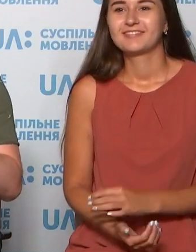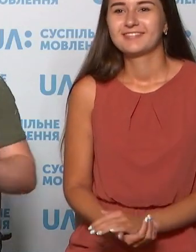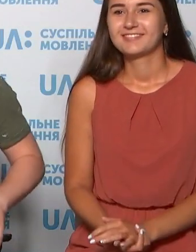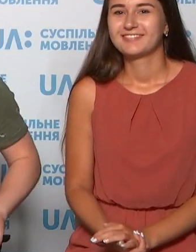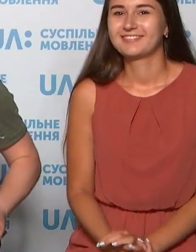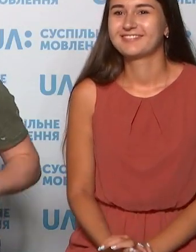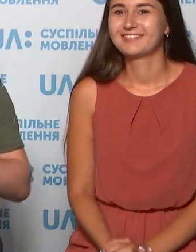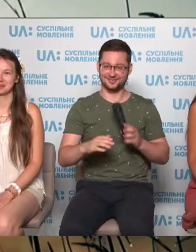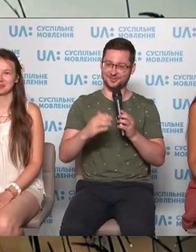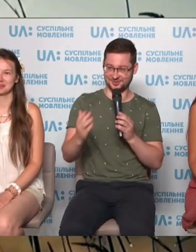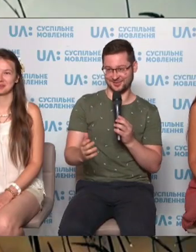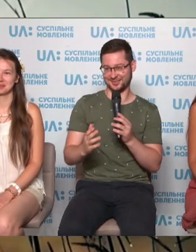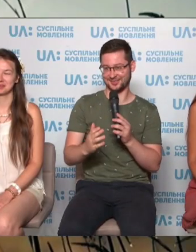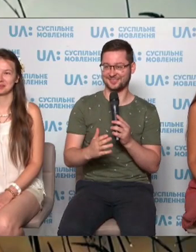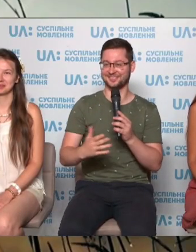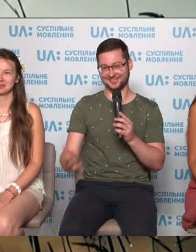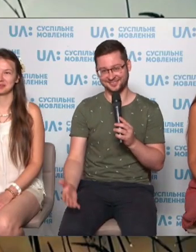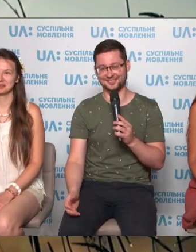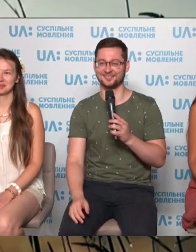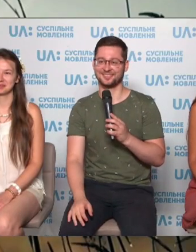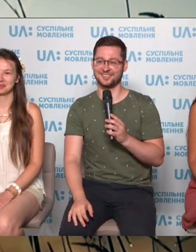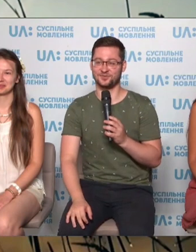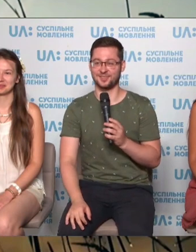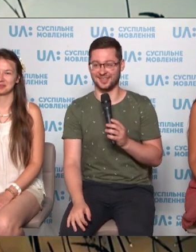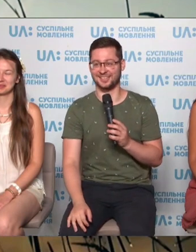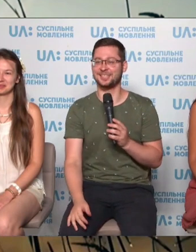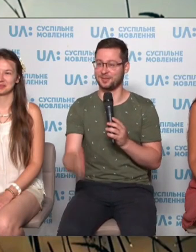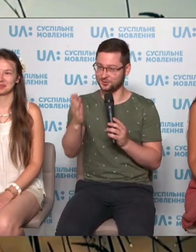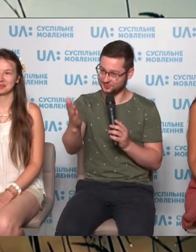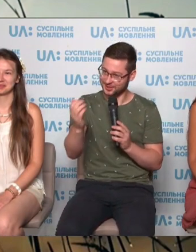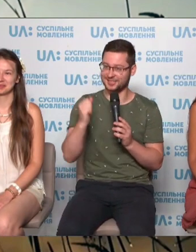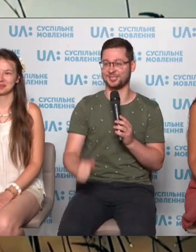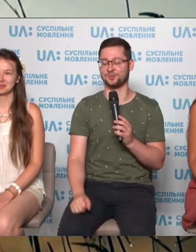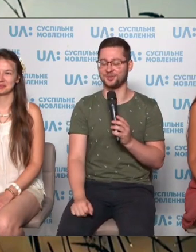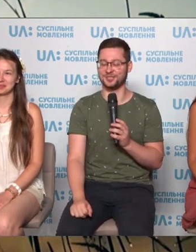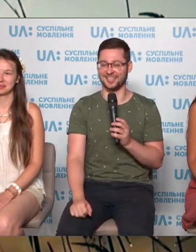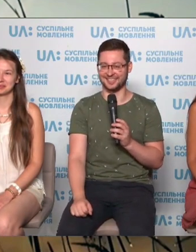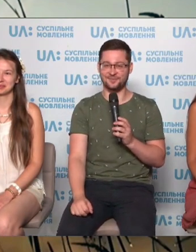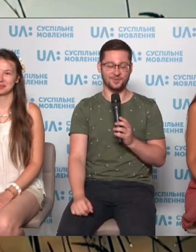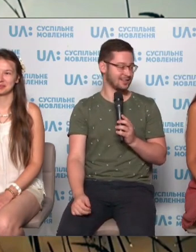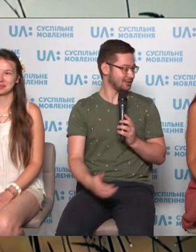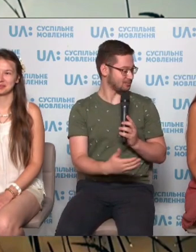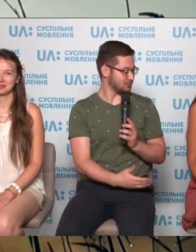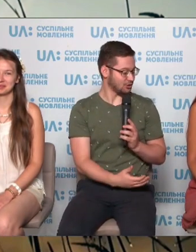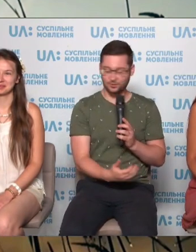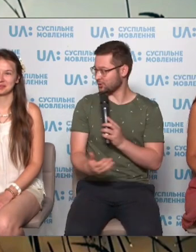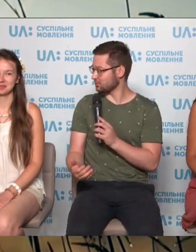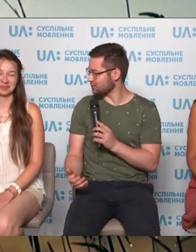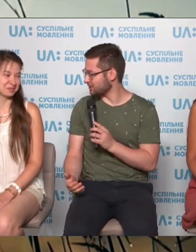«Ранку». Смотрите, оце кожного дня, ось так от. Так, я тепер буду вітатися з тобою і так. Що можемо зробити